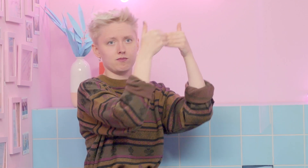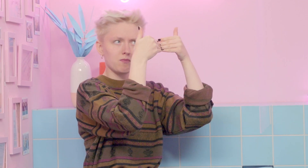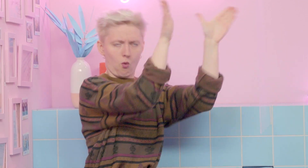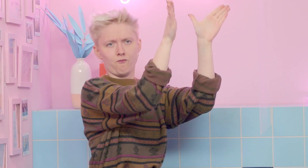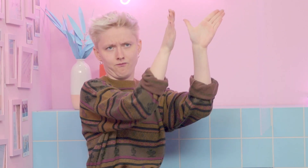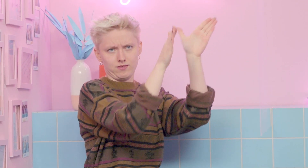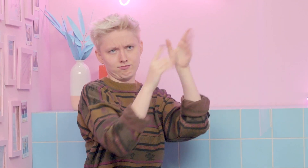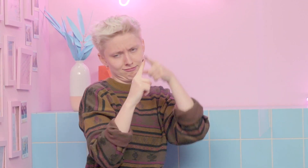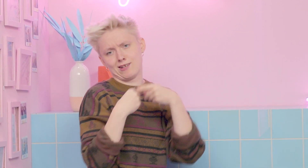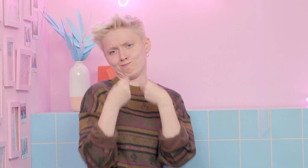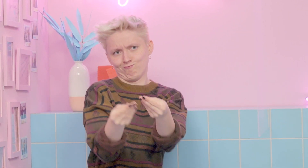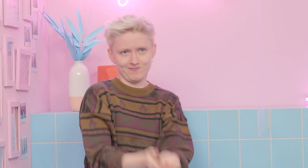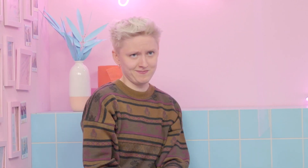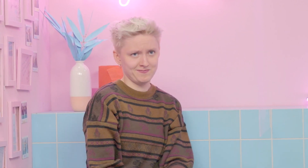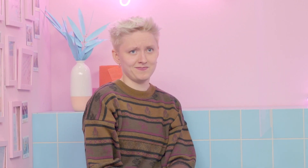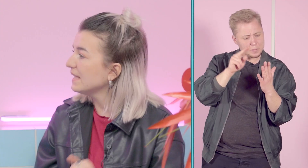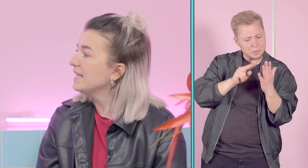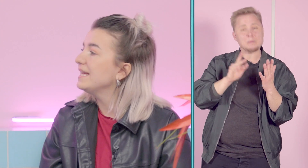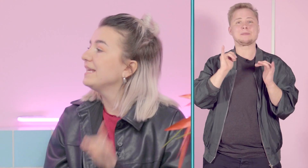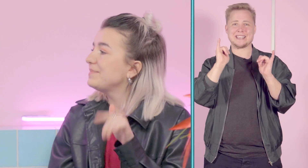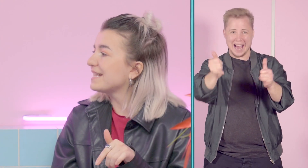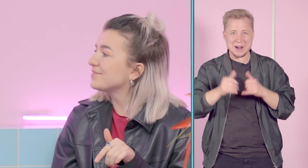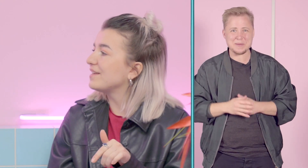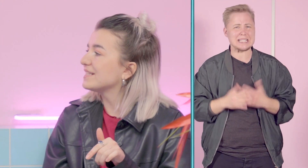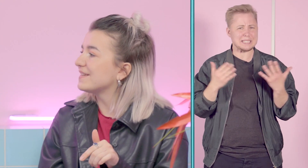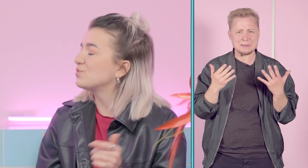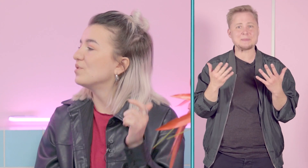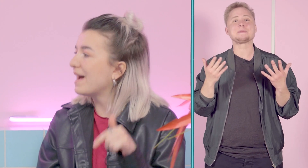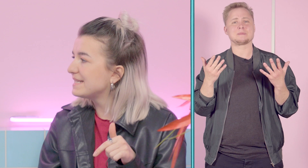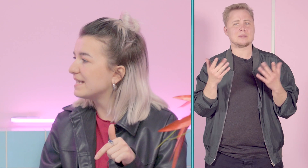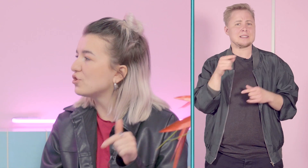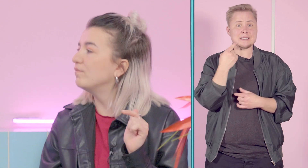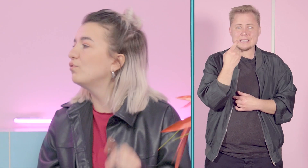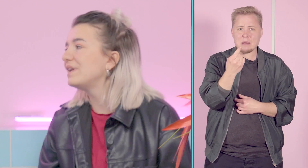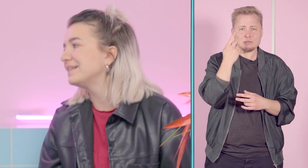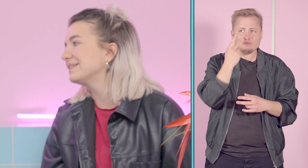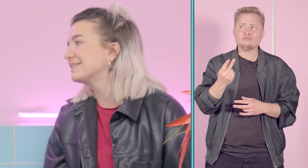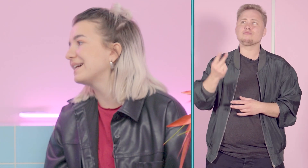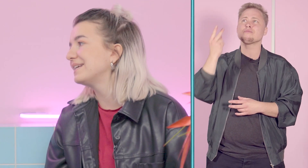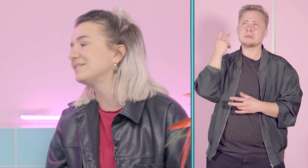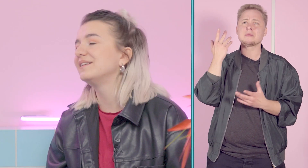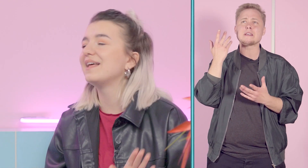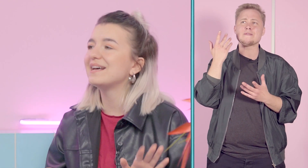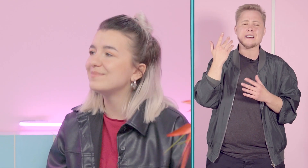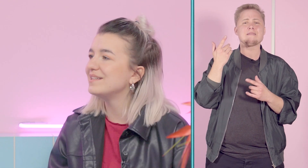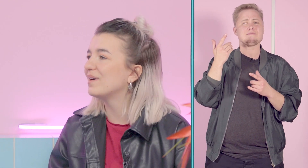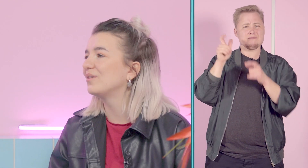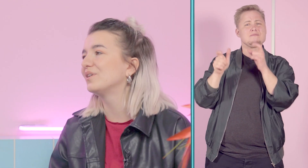man nicht aufgibt. Das möchte ich euch gerne mitgeben. Gibt es also etwas, was du gemacht hast, obwohl andere gesagt hätten, nee, lass mal lieber oder